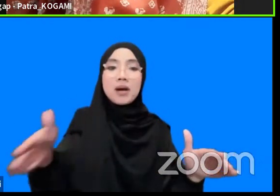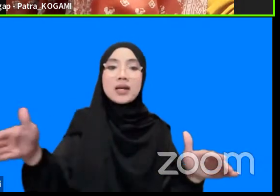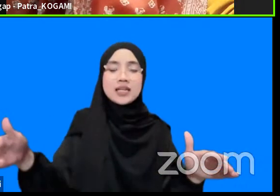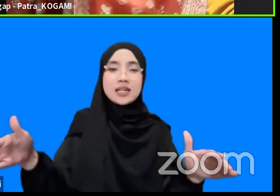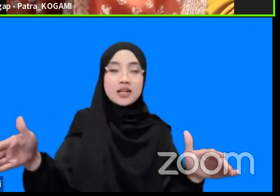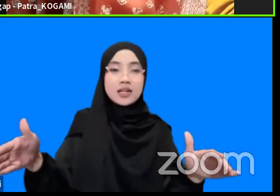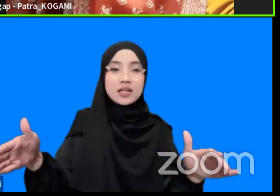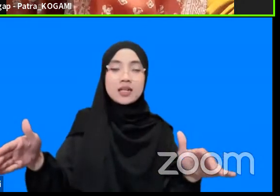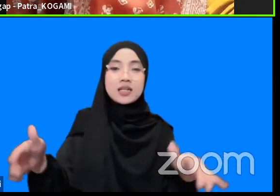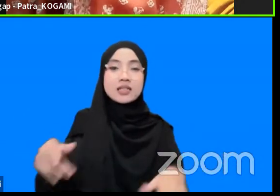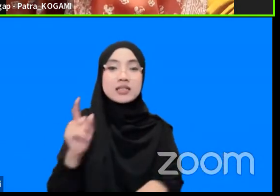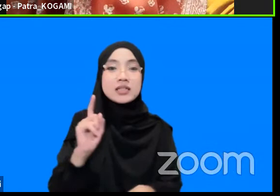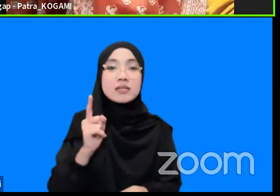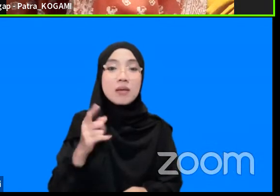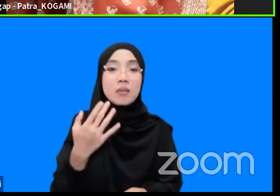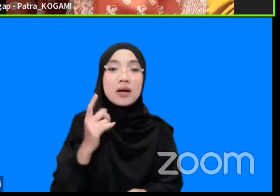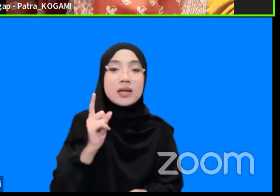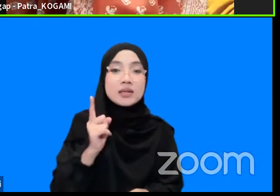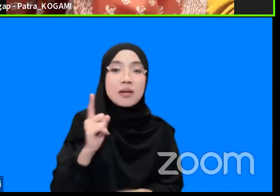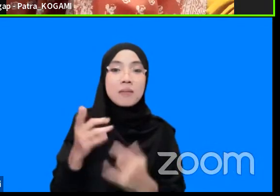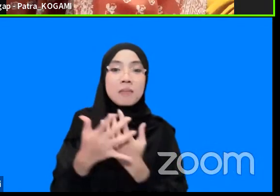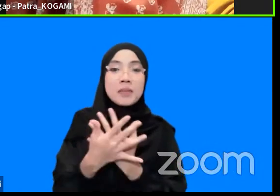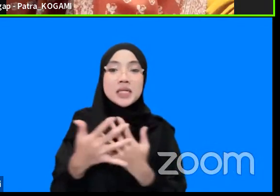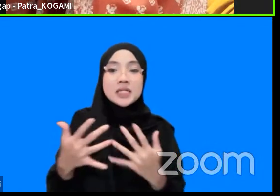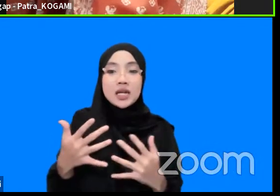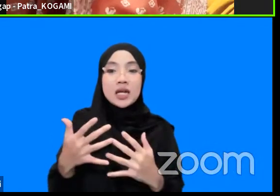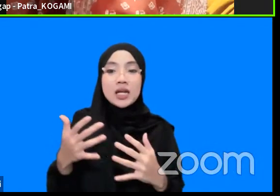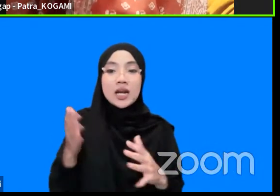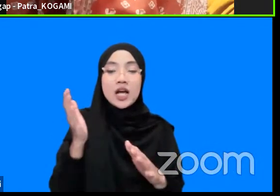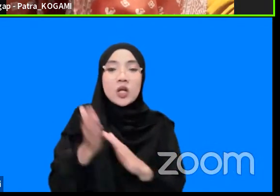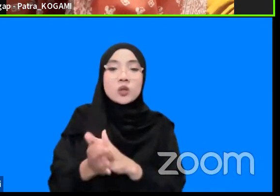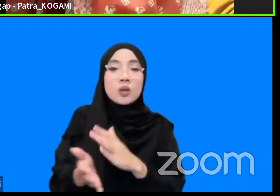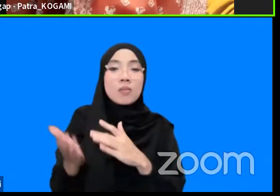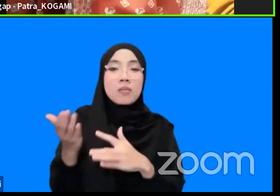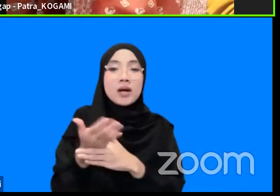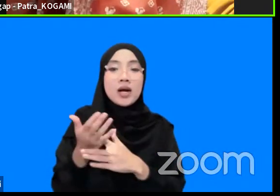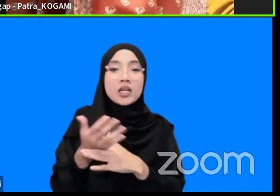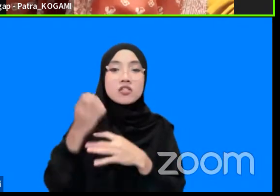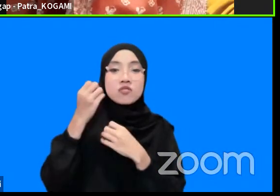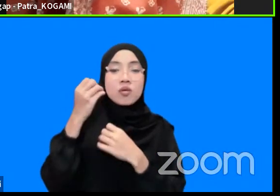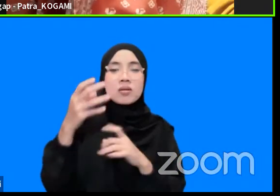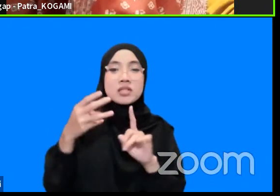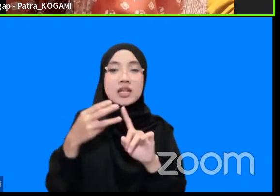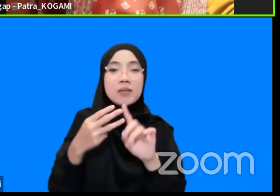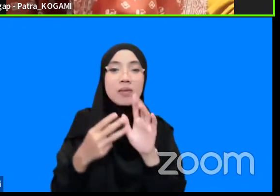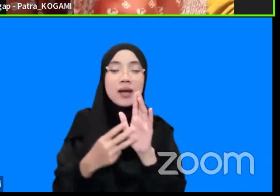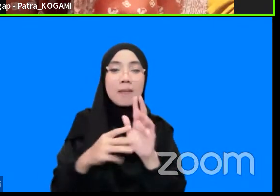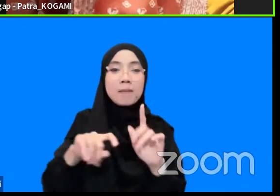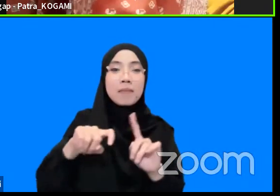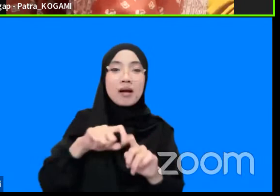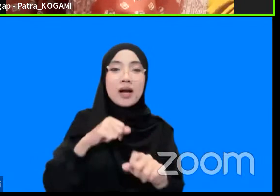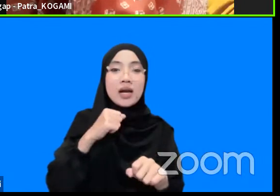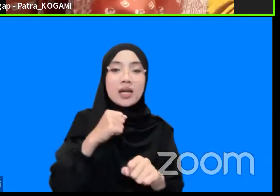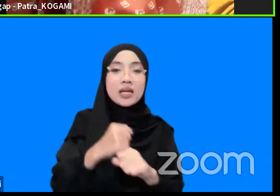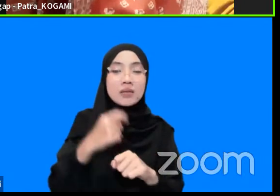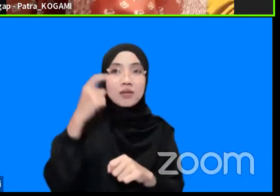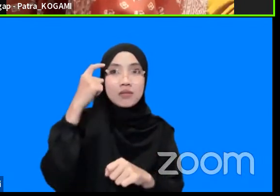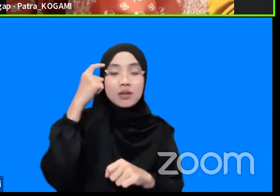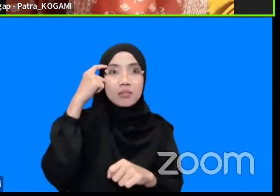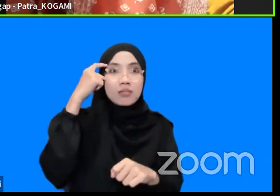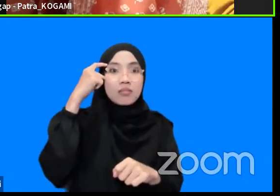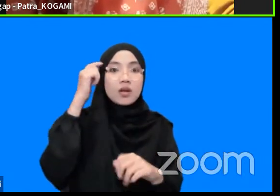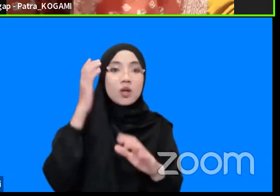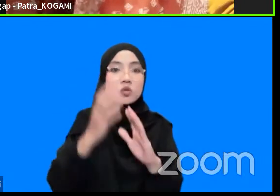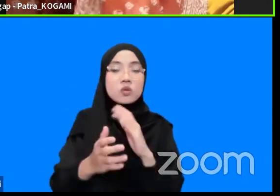kenapa? karena masyarakat mengakses langsung informasi dari BMKG tersebut dan mempersepsikan sesuai dengan